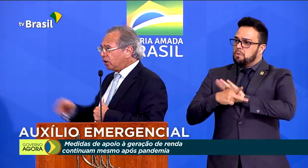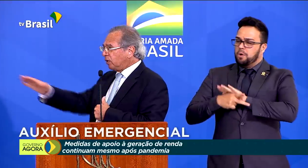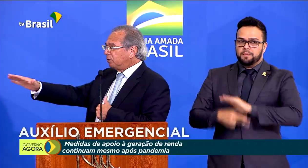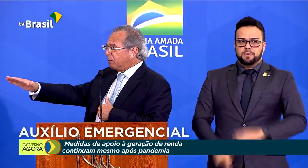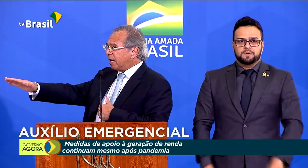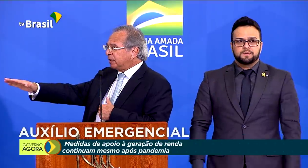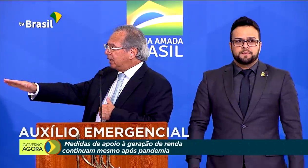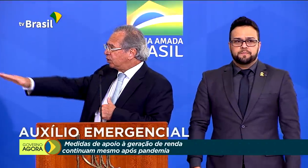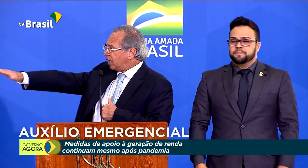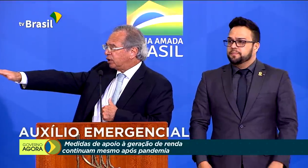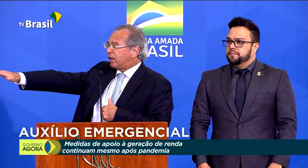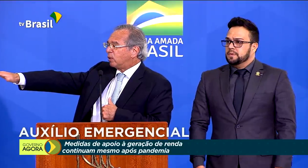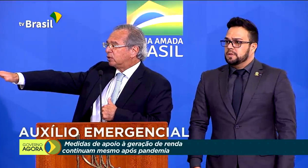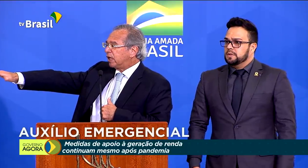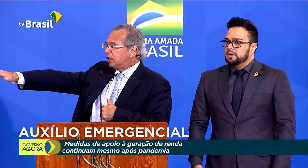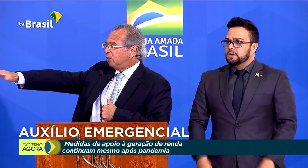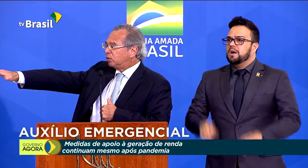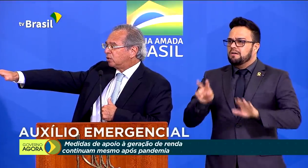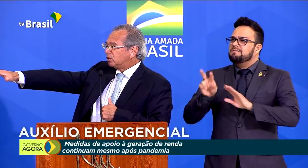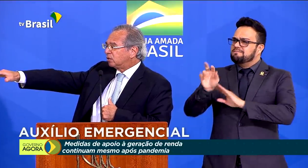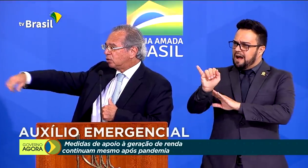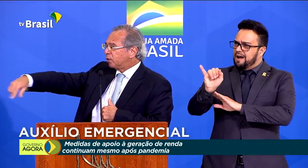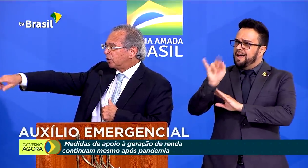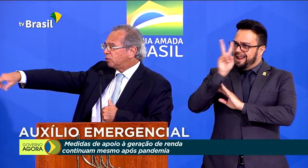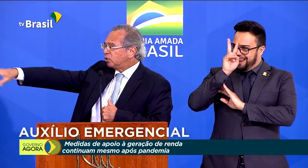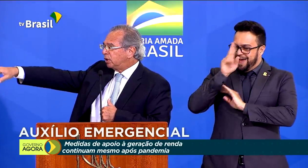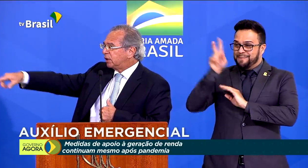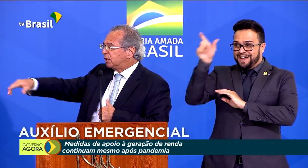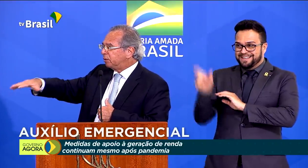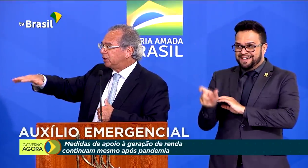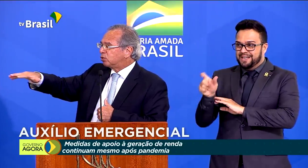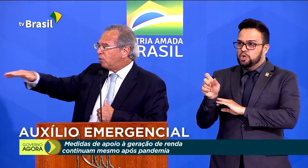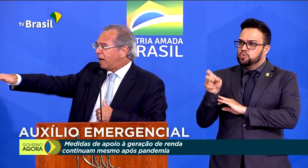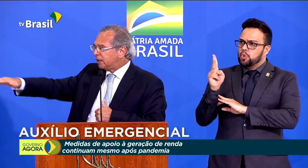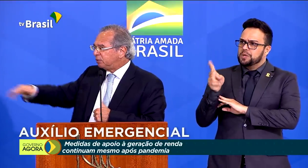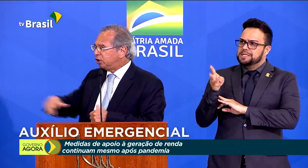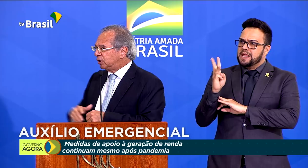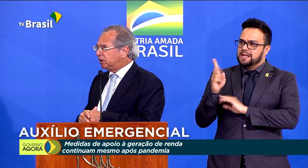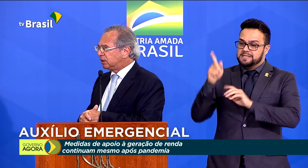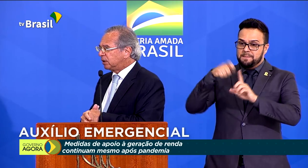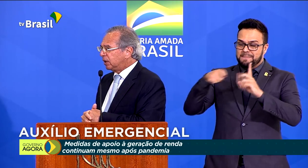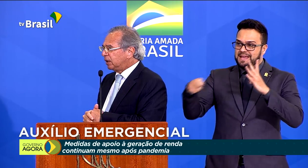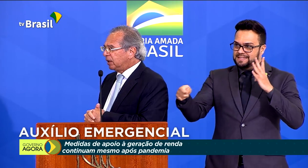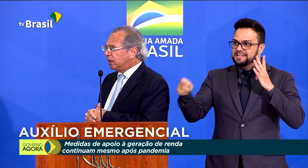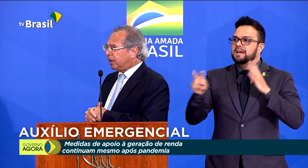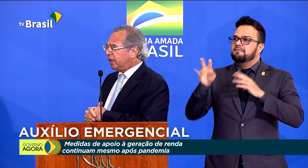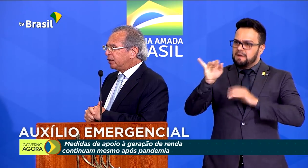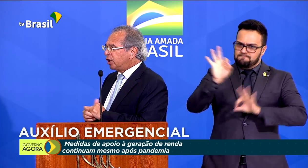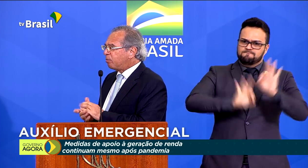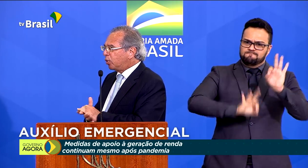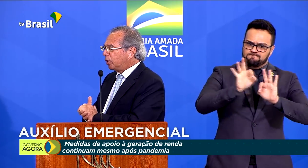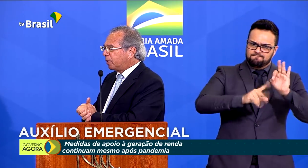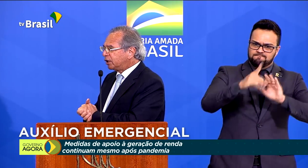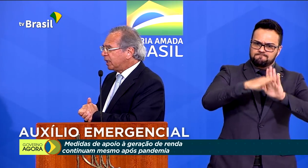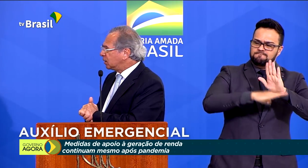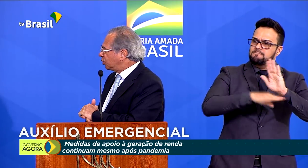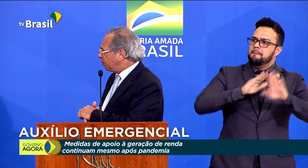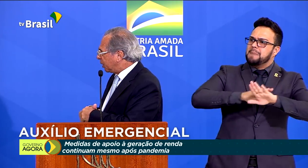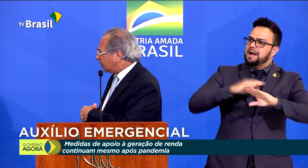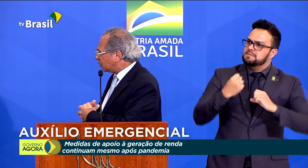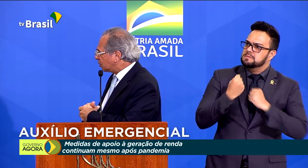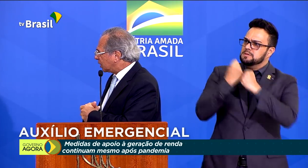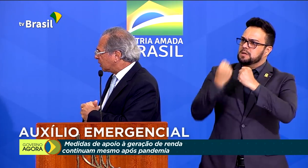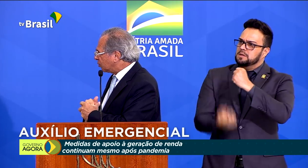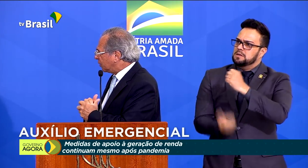E nós vamos lembrar dele já já, quando sairmos nos próximos dois, três meses, com mais medidas de apoio para a